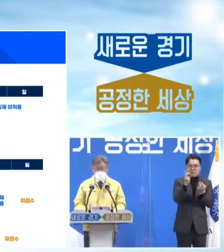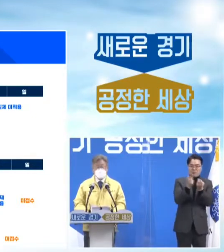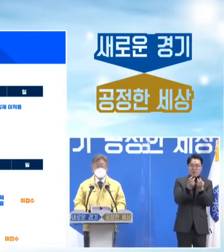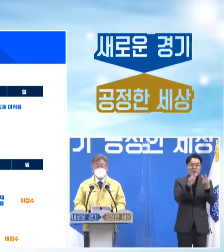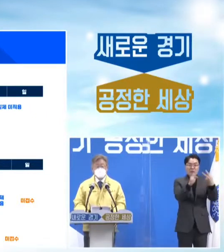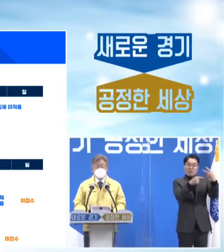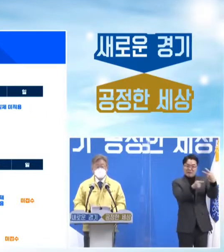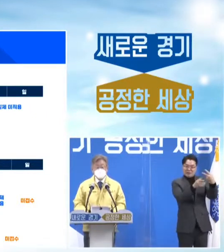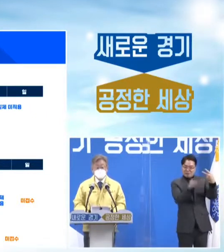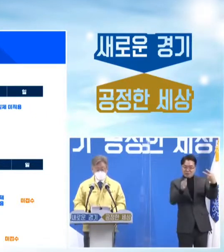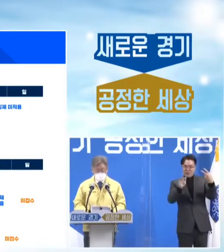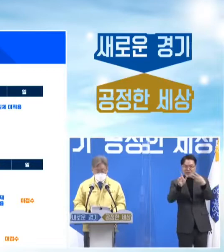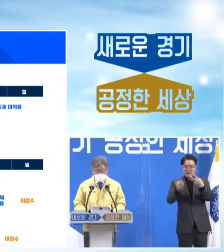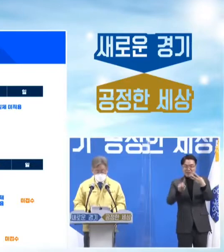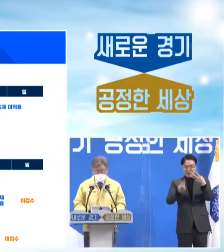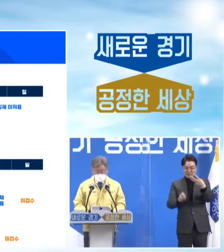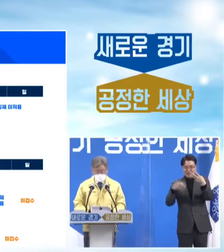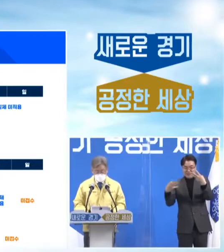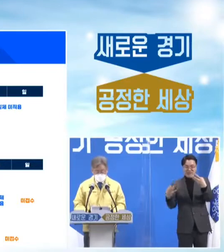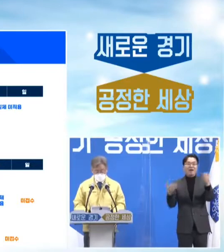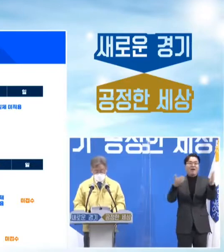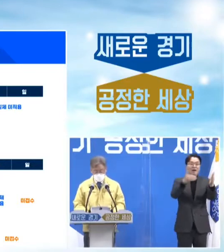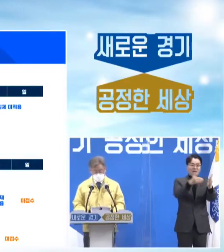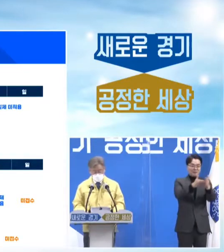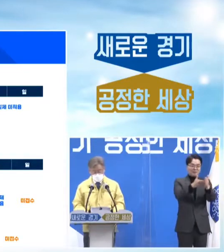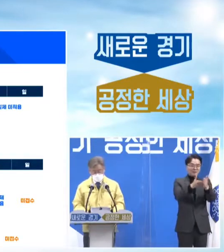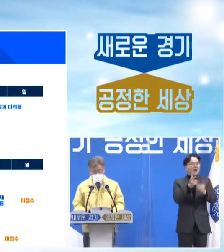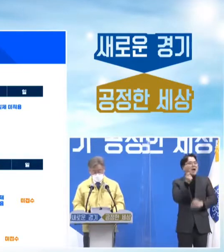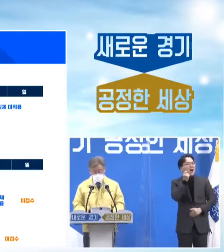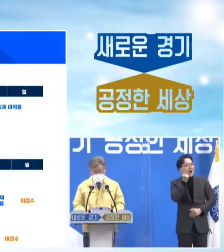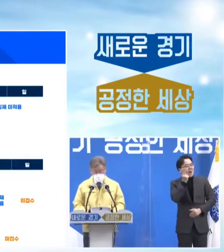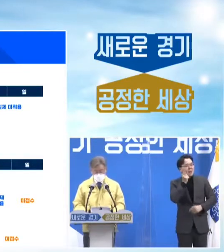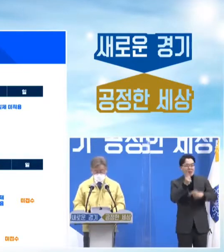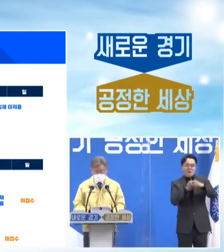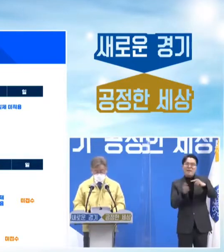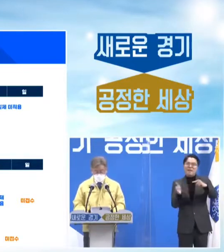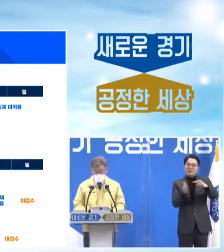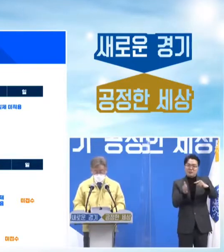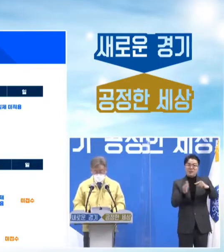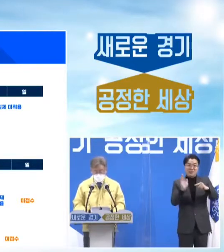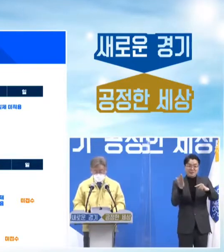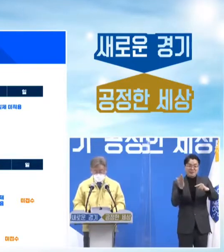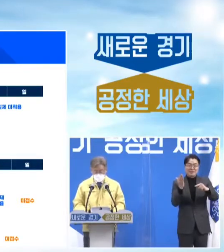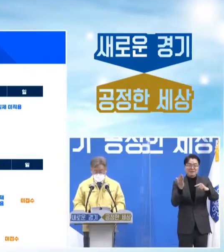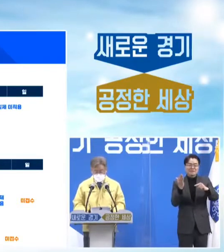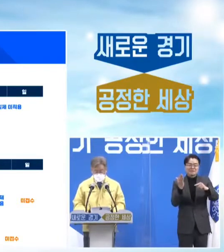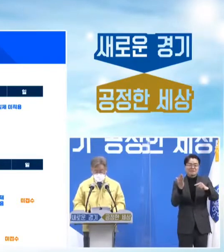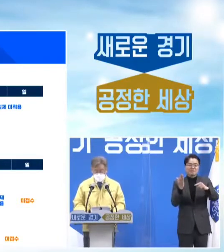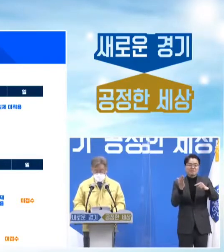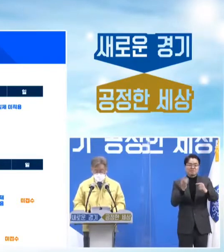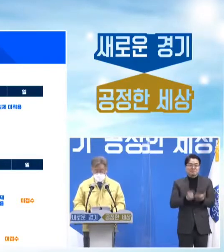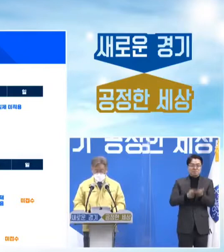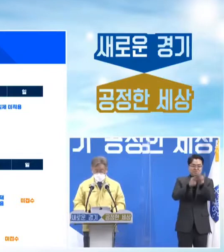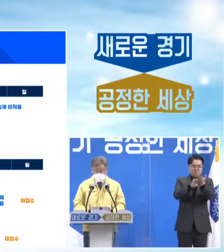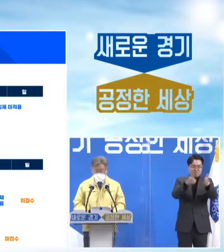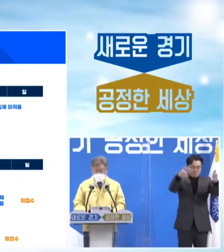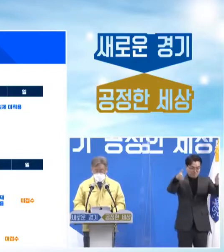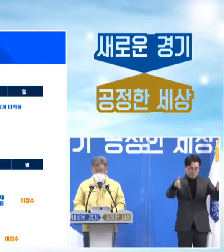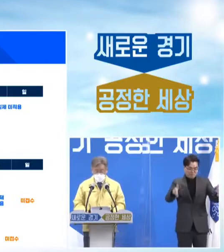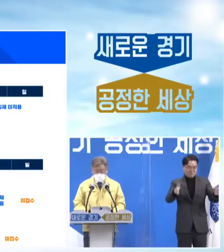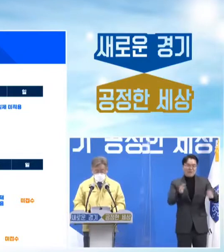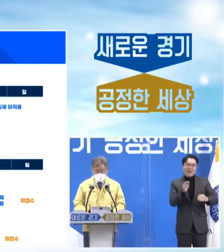1일부터 3월 14일까지 약 한 달 반까지 기간이 되겠습니다. 신청 기간 중에